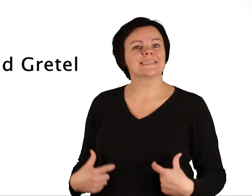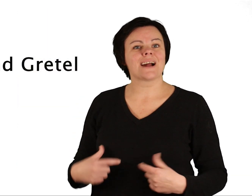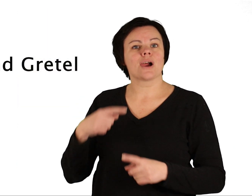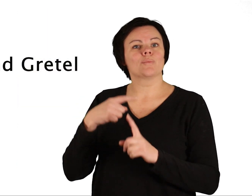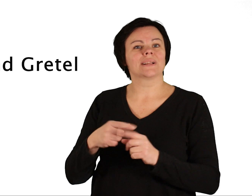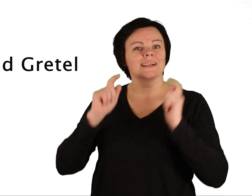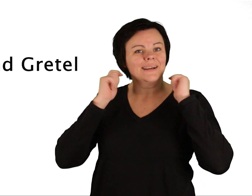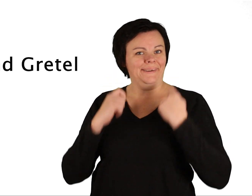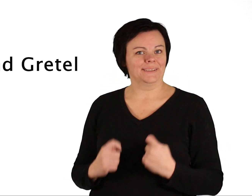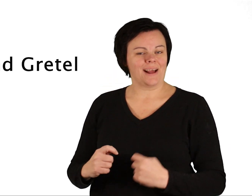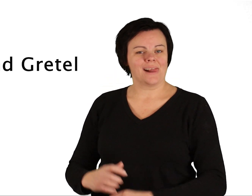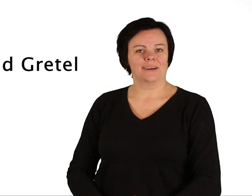Hänsel und Gretel